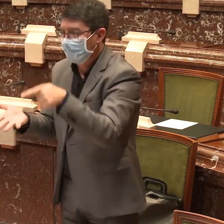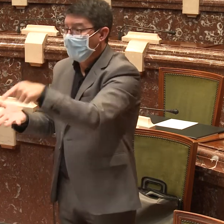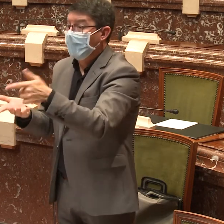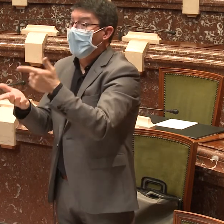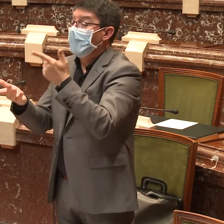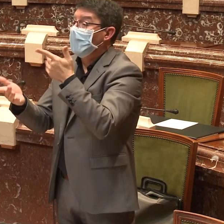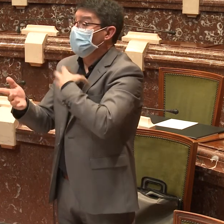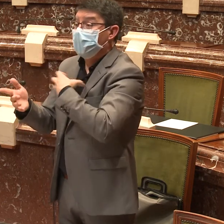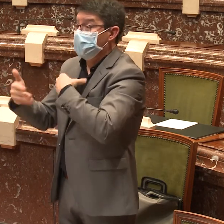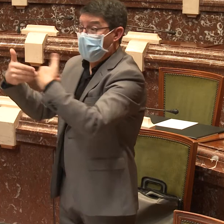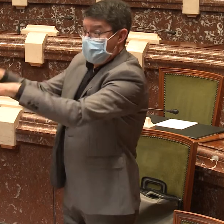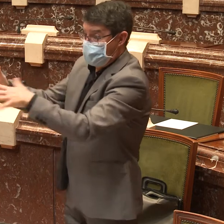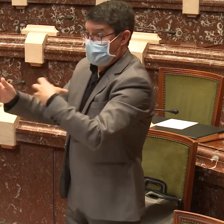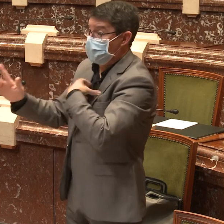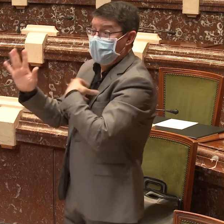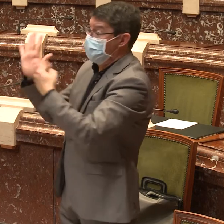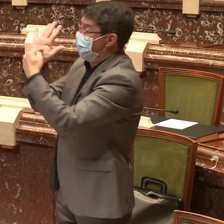en un centro penitenciario.